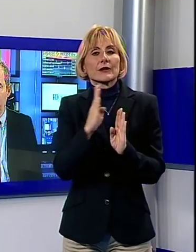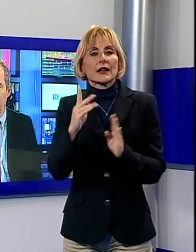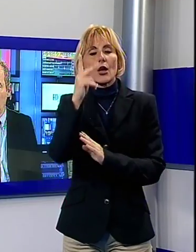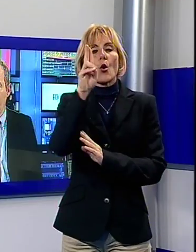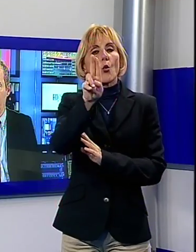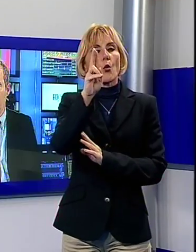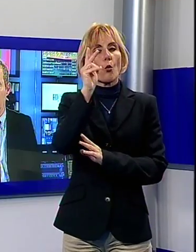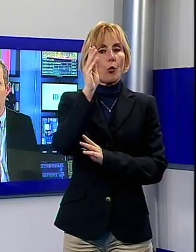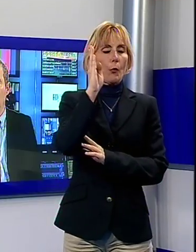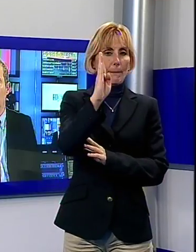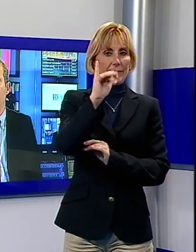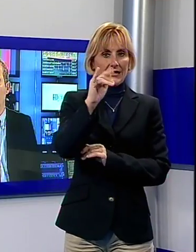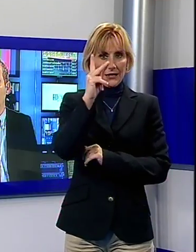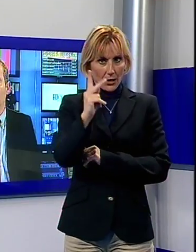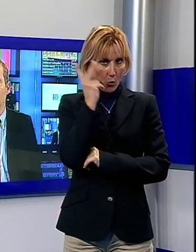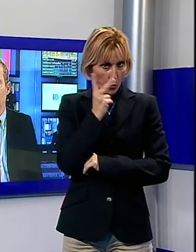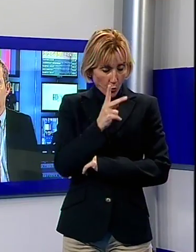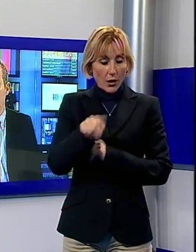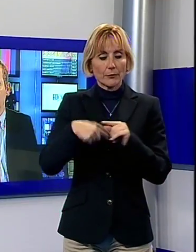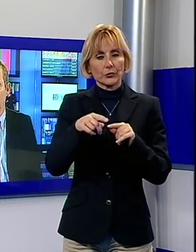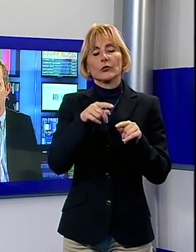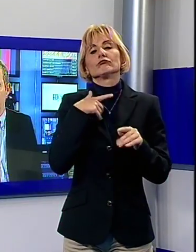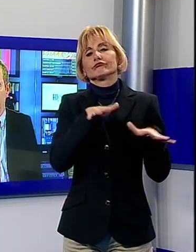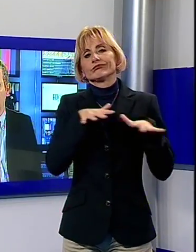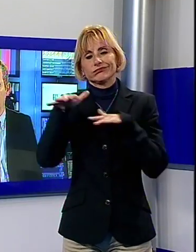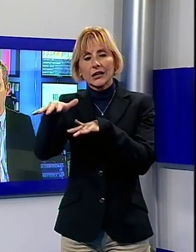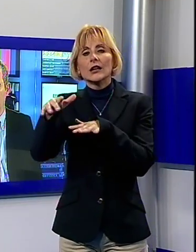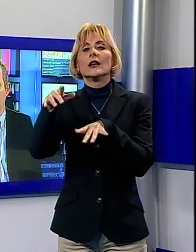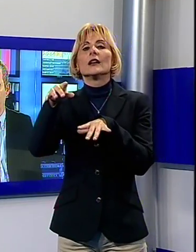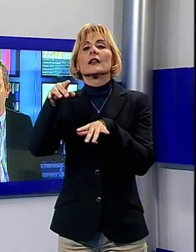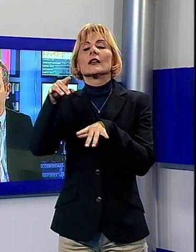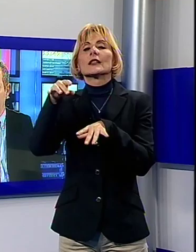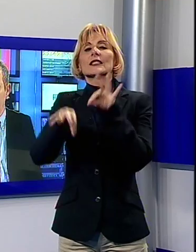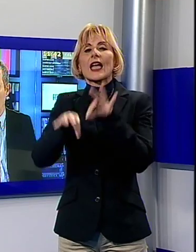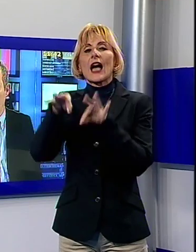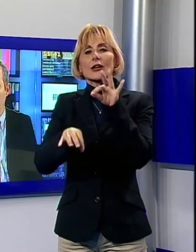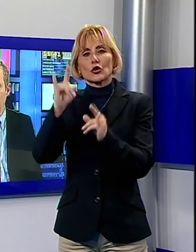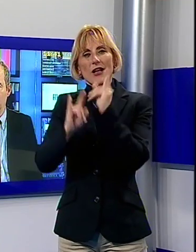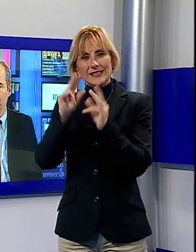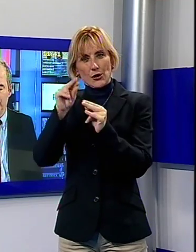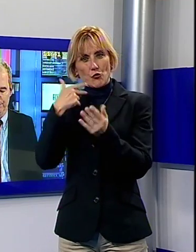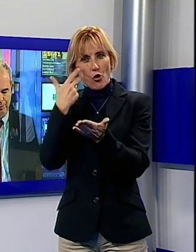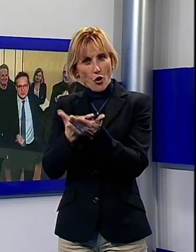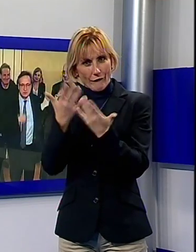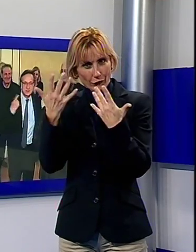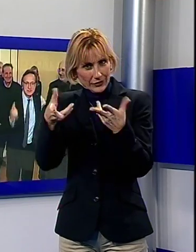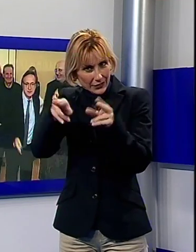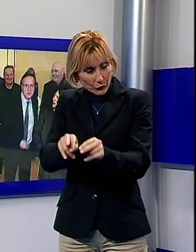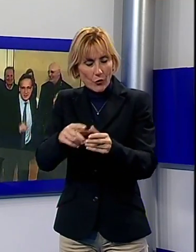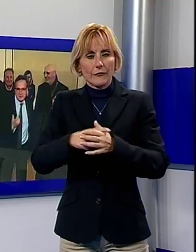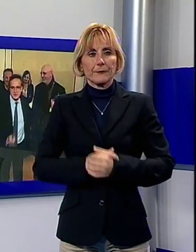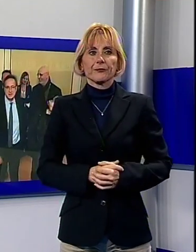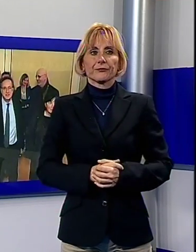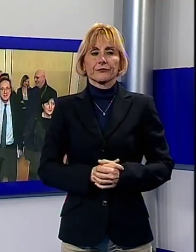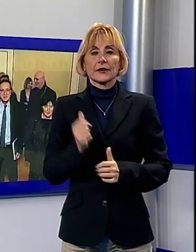libreria Ubic di Lucca e poi in grande stile la presentazione al Teatro Alfieri di Castelnuovo. Vediamo il servizio. Il